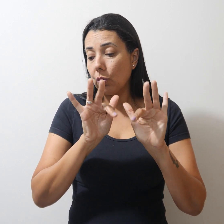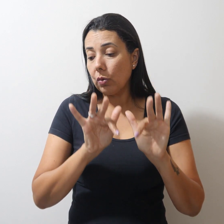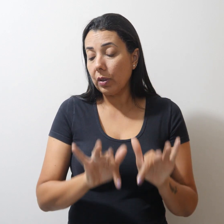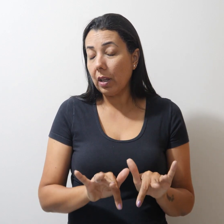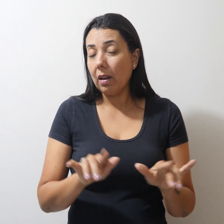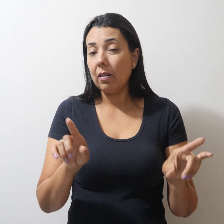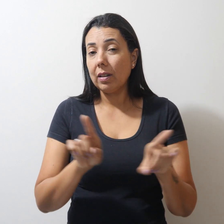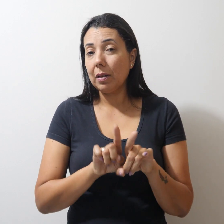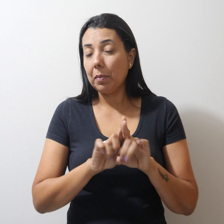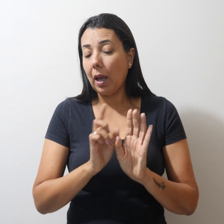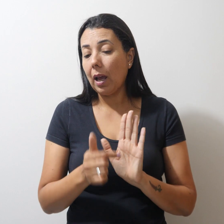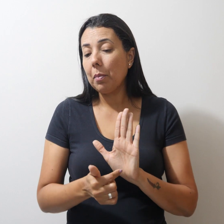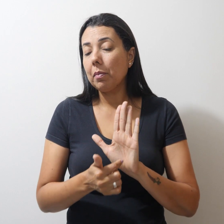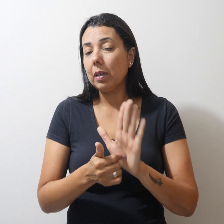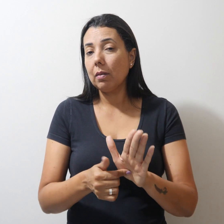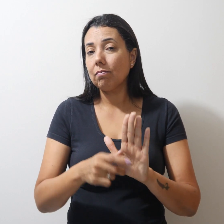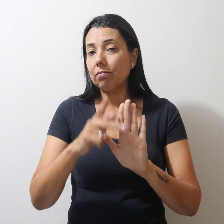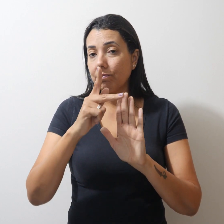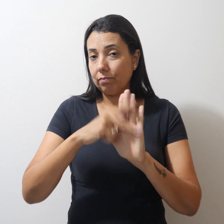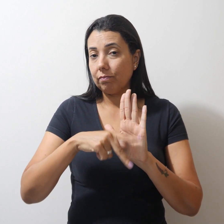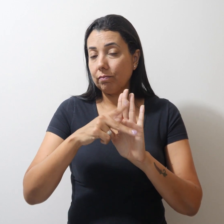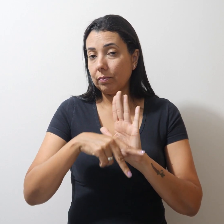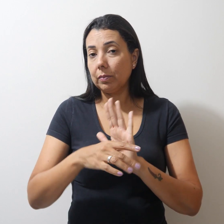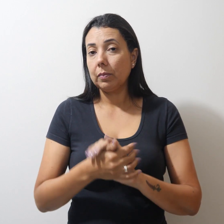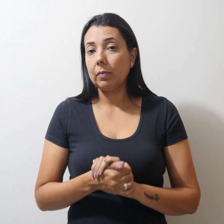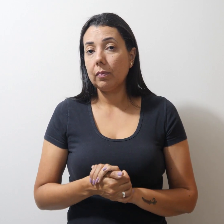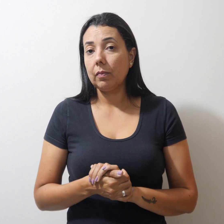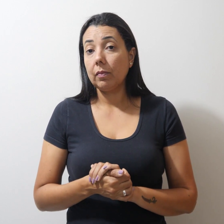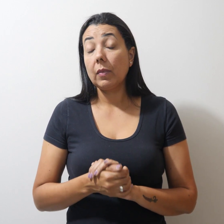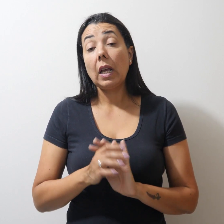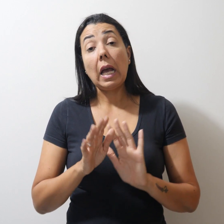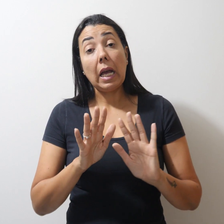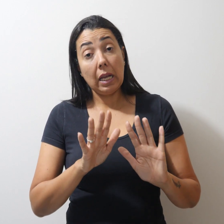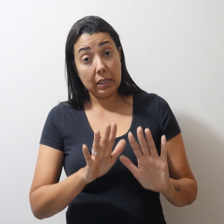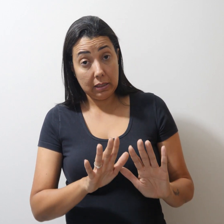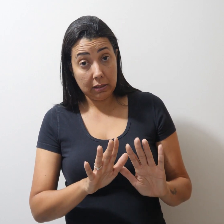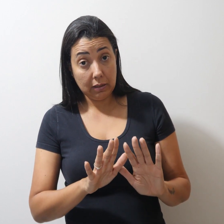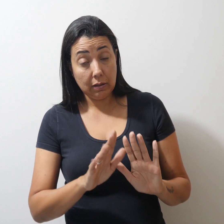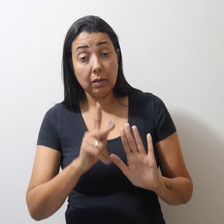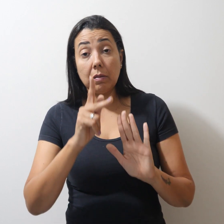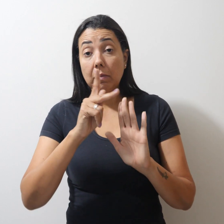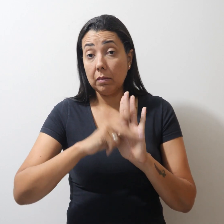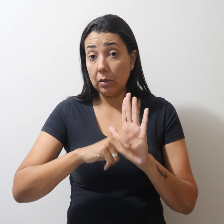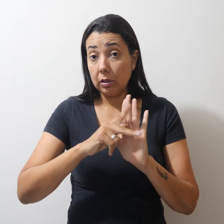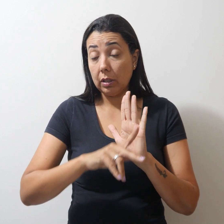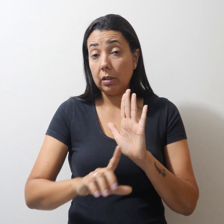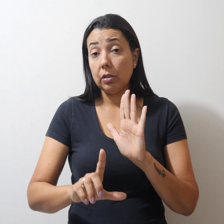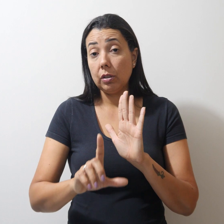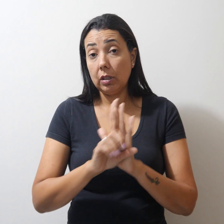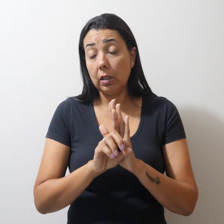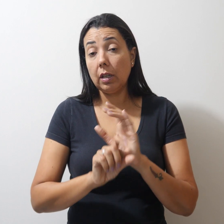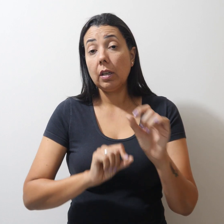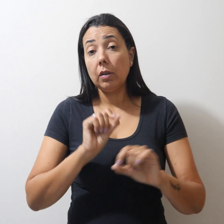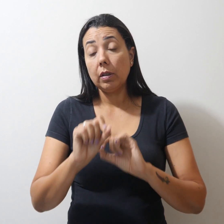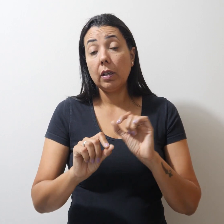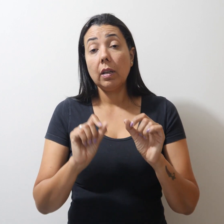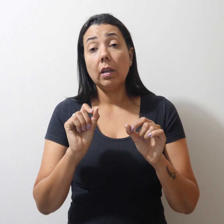na apresentação dos projetos. Assim, os projetos de lei serão enviados à